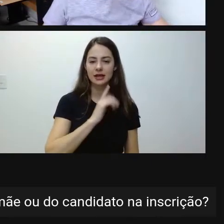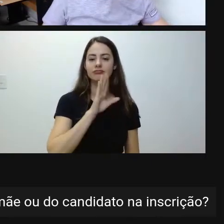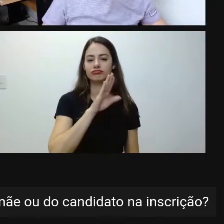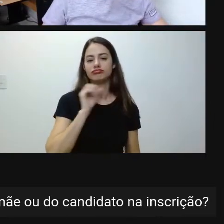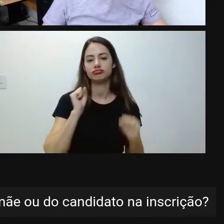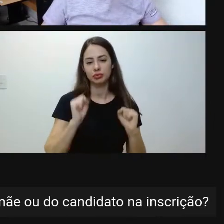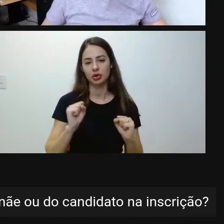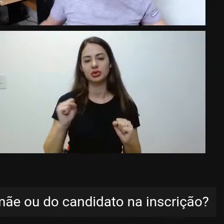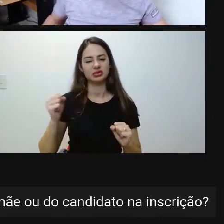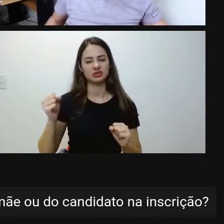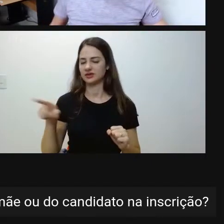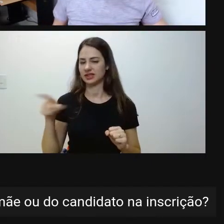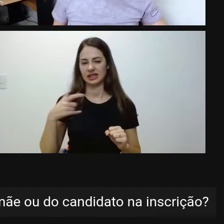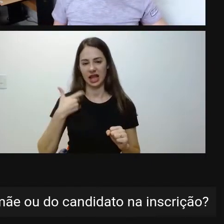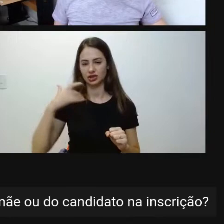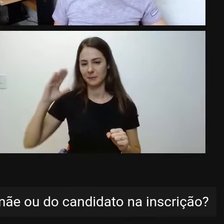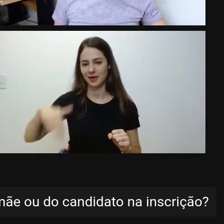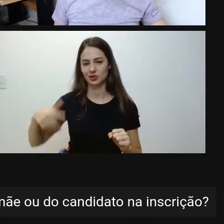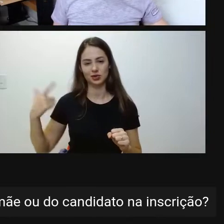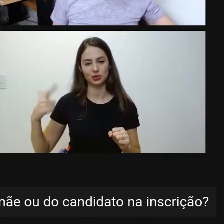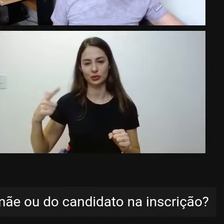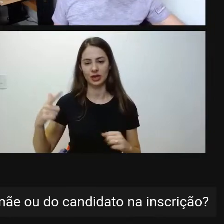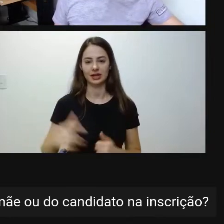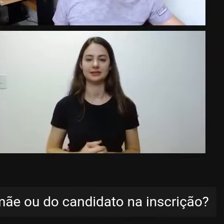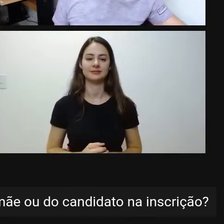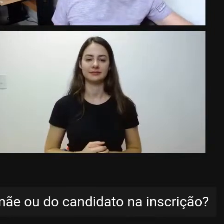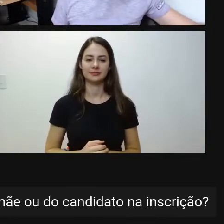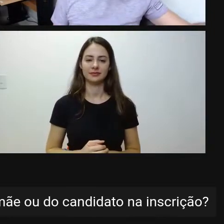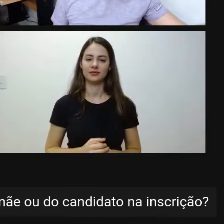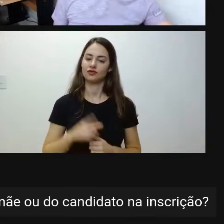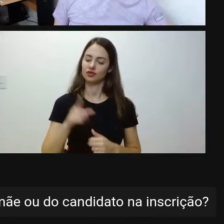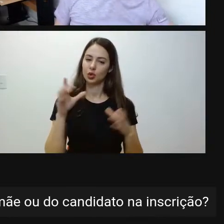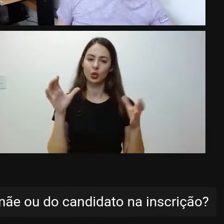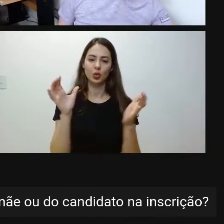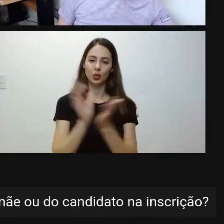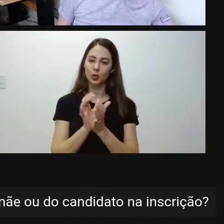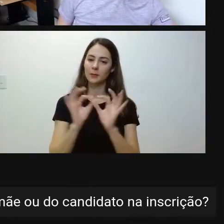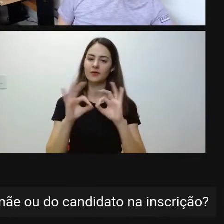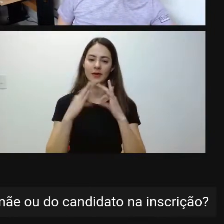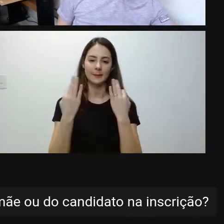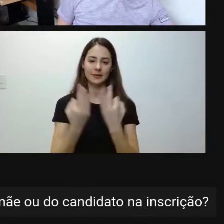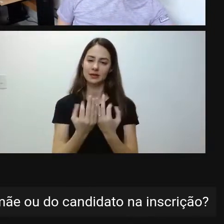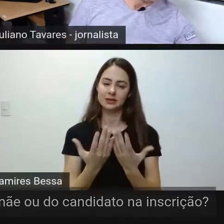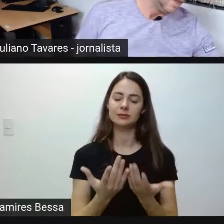porque o menor não vai ter, não tem problema. Ele, como membro do grupo familiar, né?